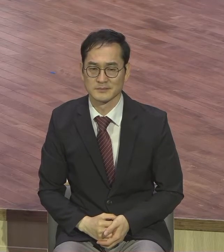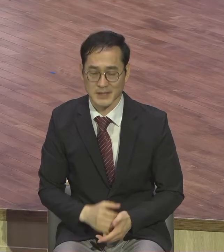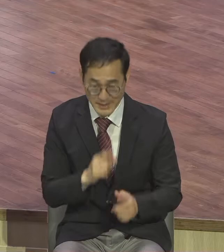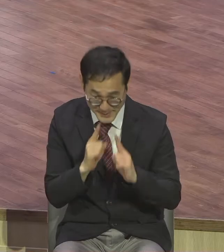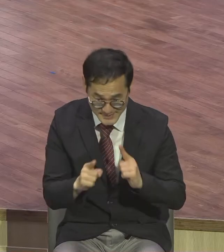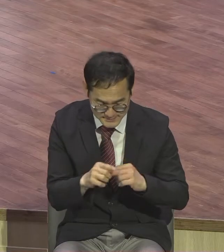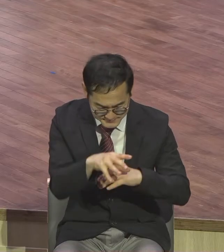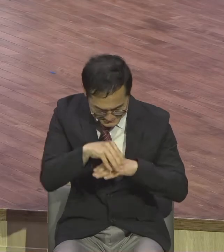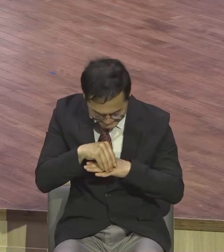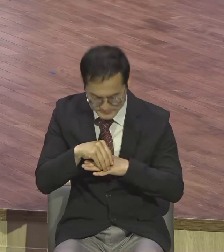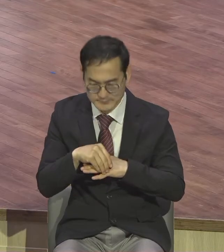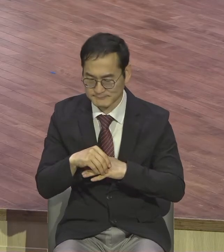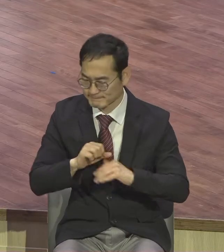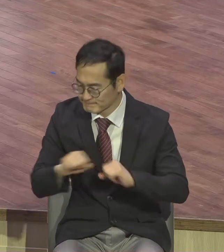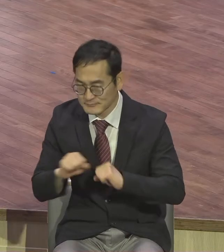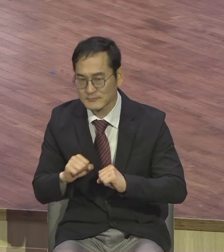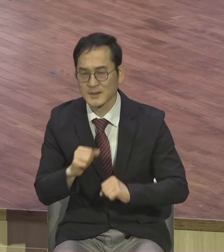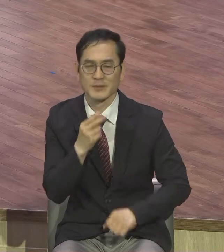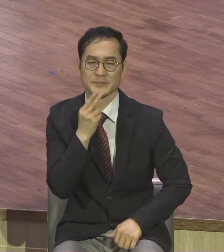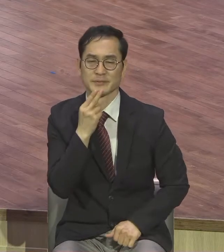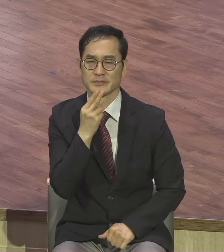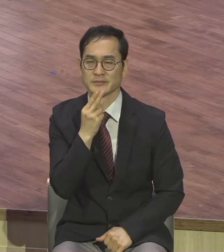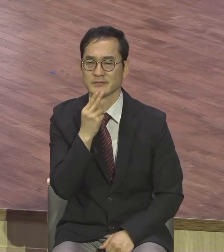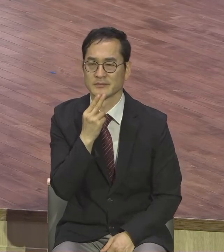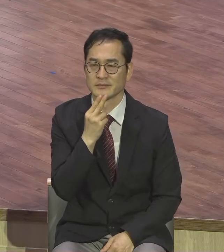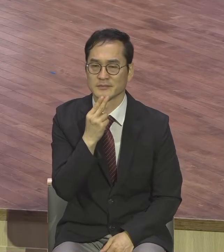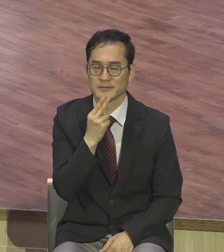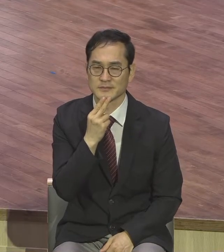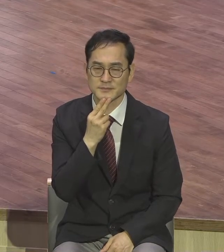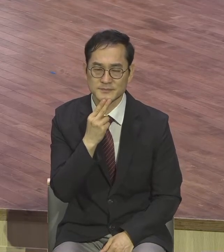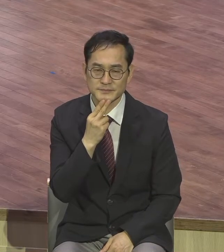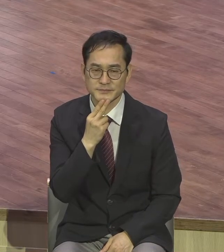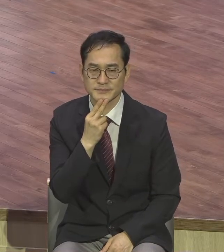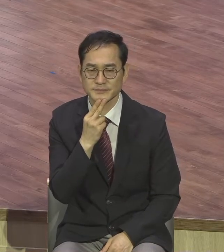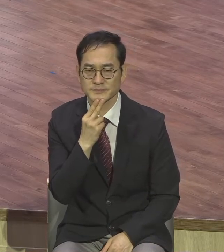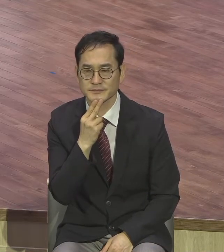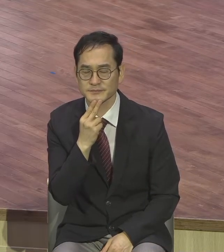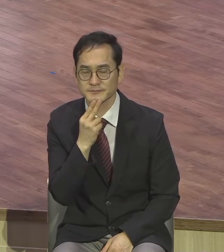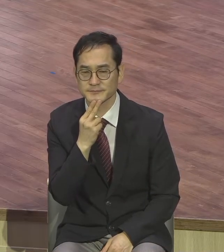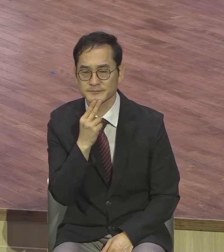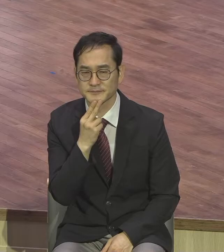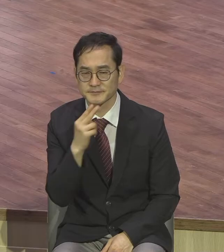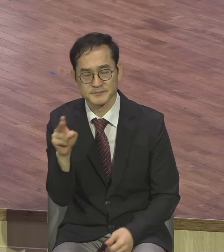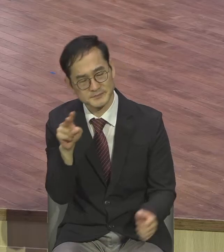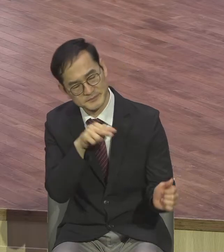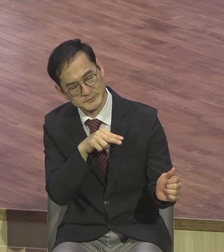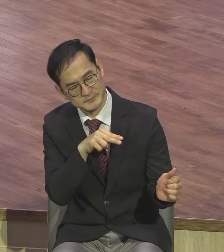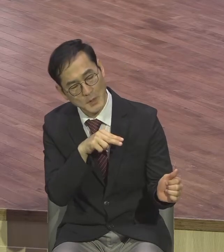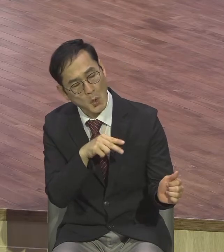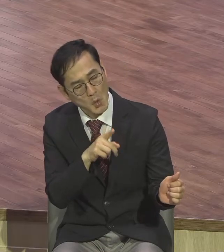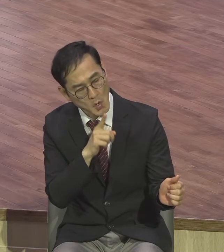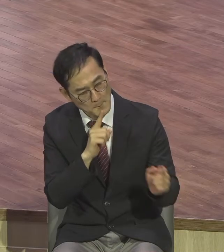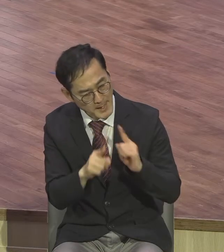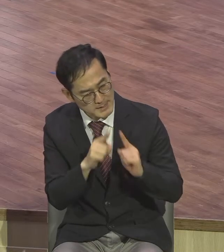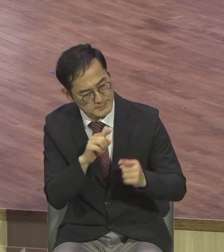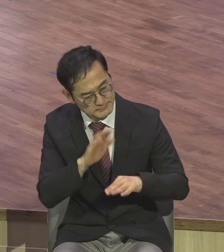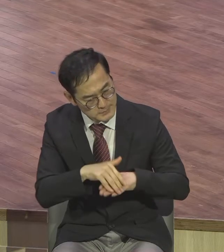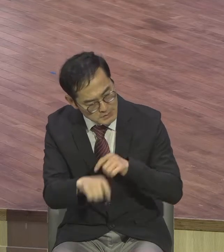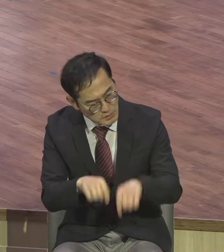나지 않아요. 아 이 사람이 말씀을 적용하는 삶이구나. 아침에는 성교사가 맺어오는 성교사